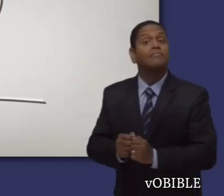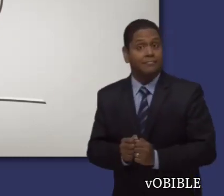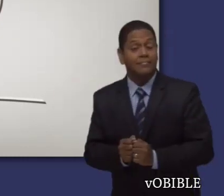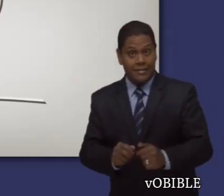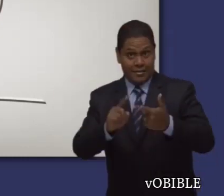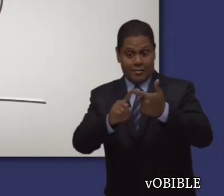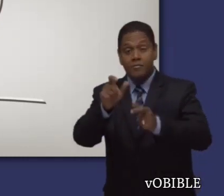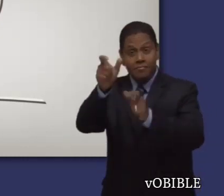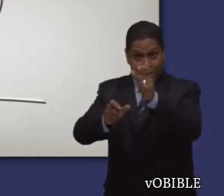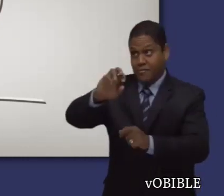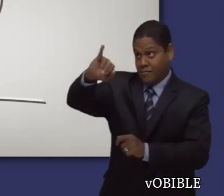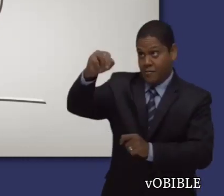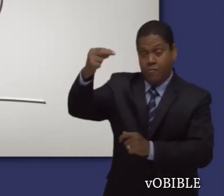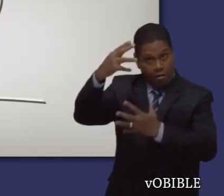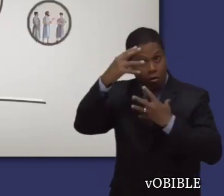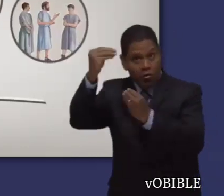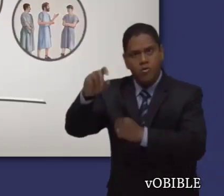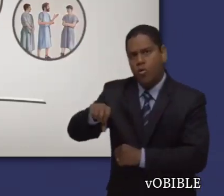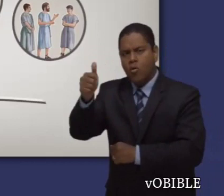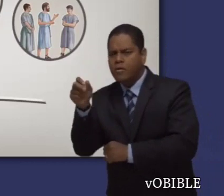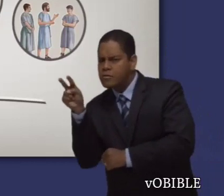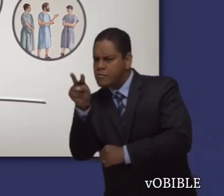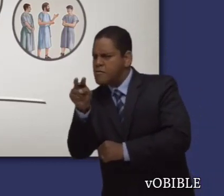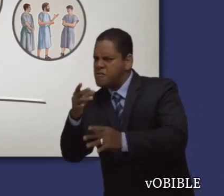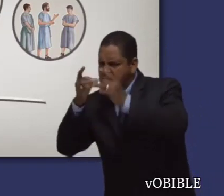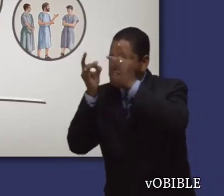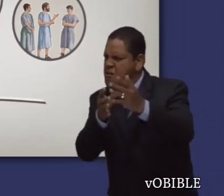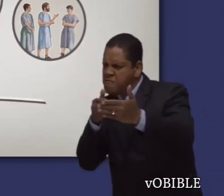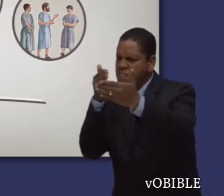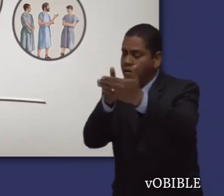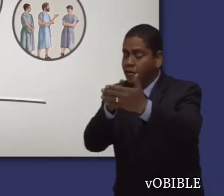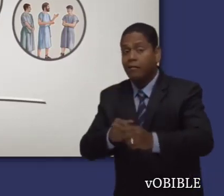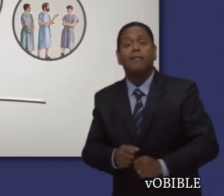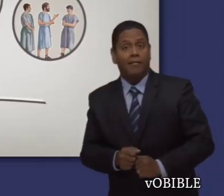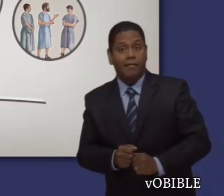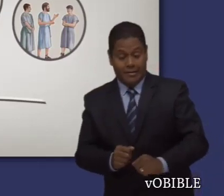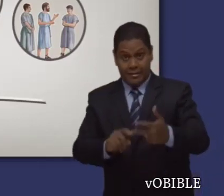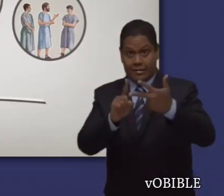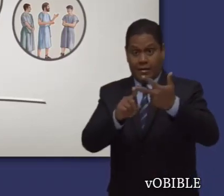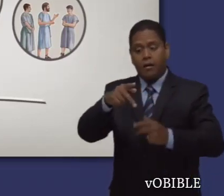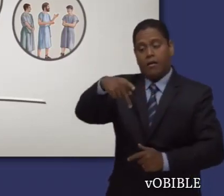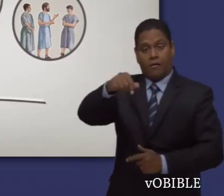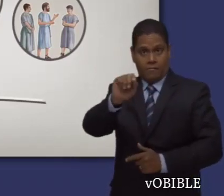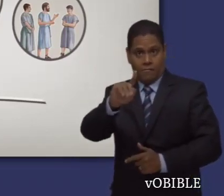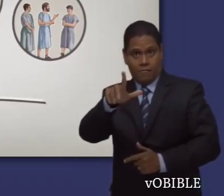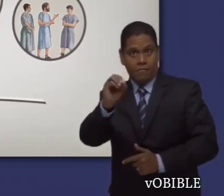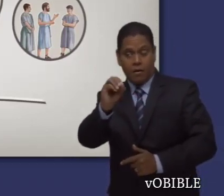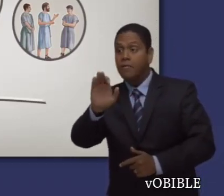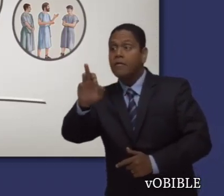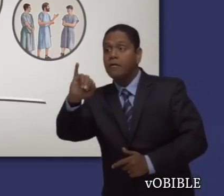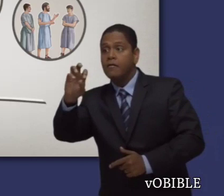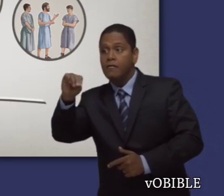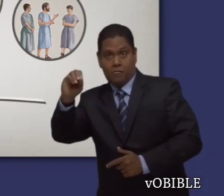serían perseguidos. Y en que, como Pablo y Timoteo, debemos cumplir completamente nuestro ministerio,